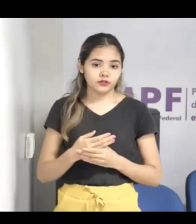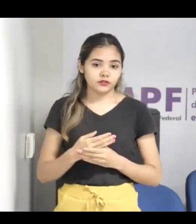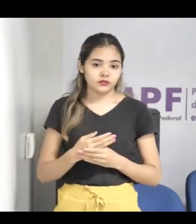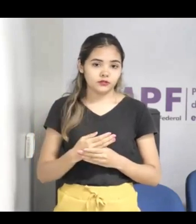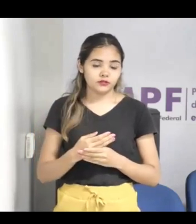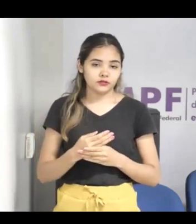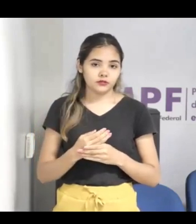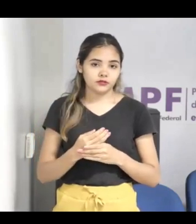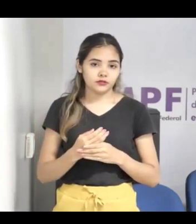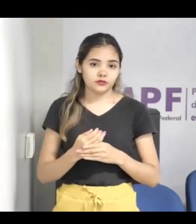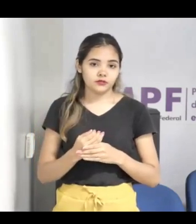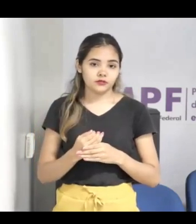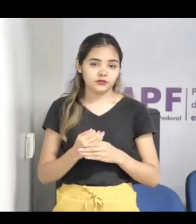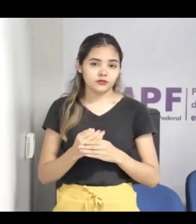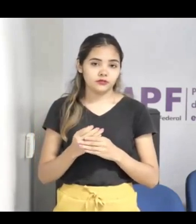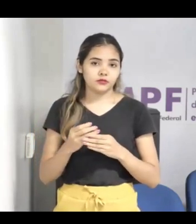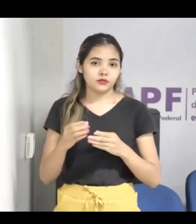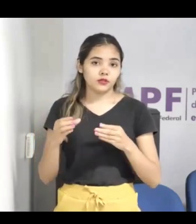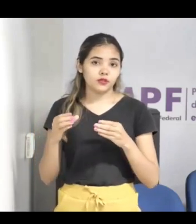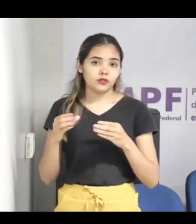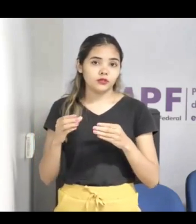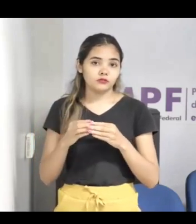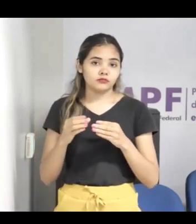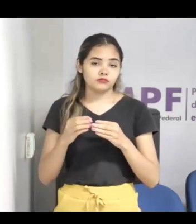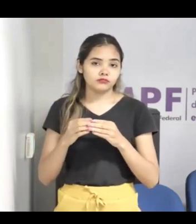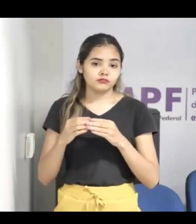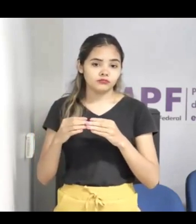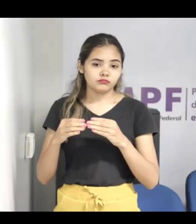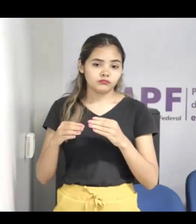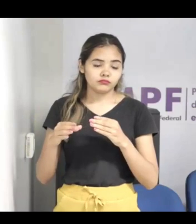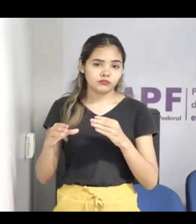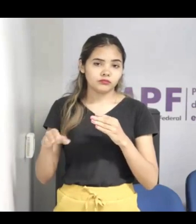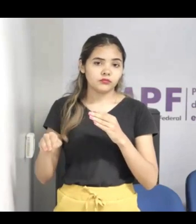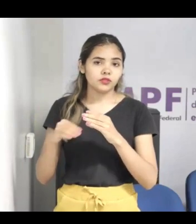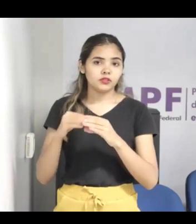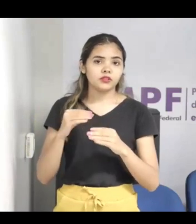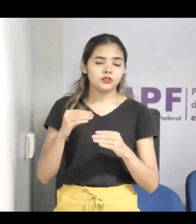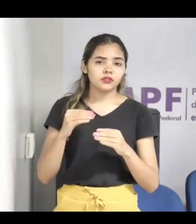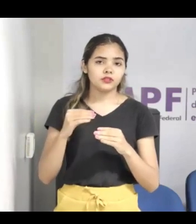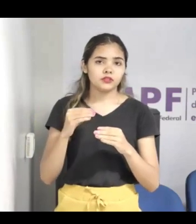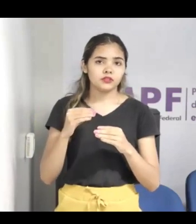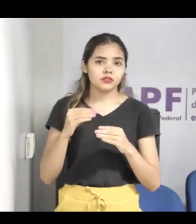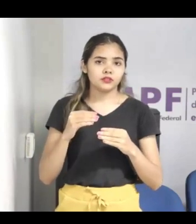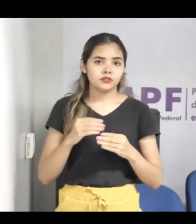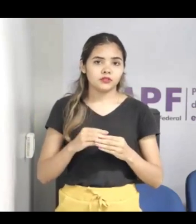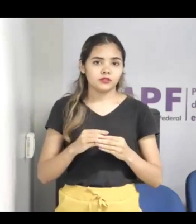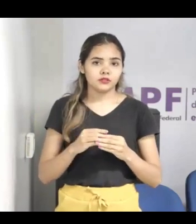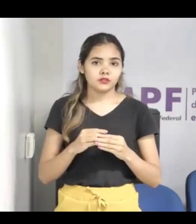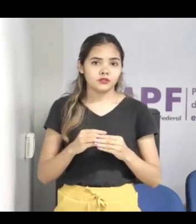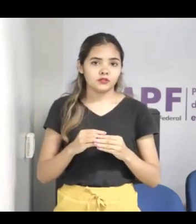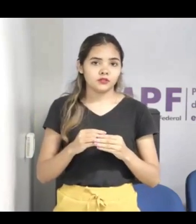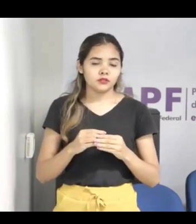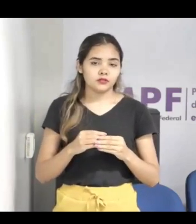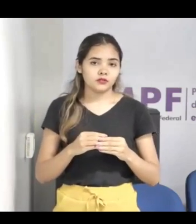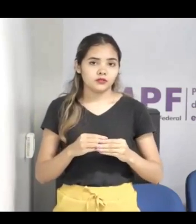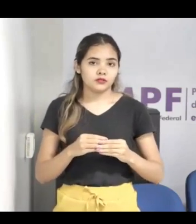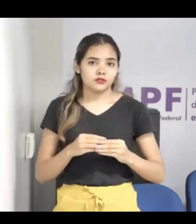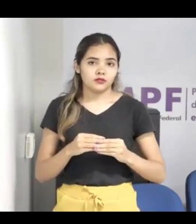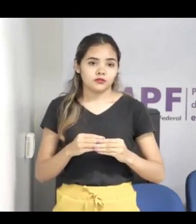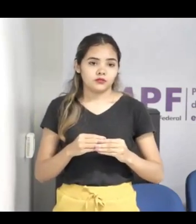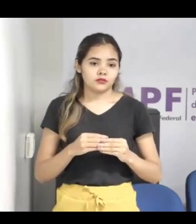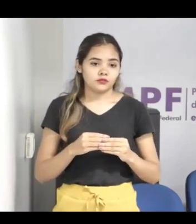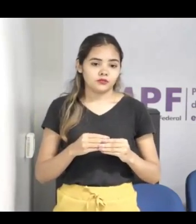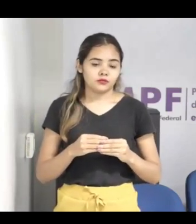72 mil denúncias de exploração sexual na internet. Ou seja, um crescimento de mais de 77%